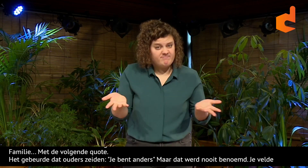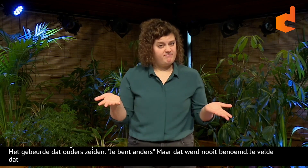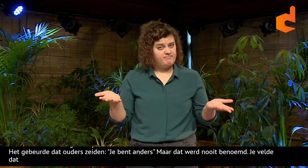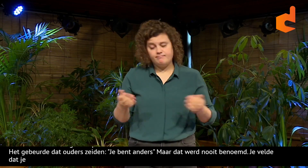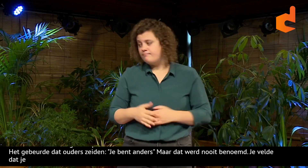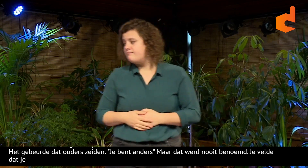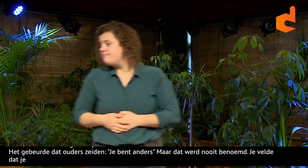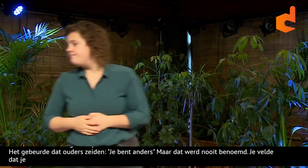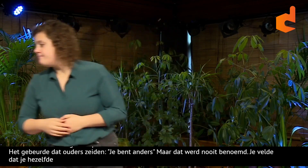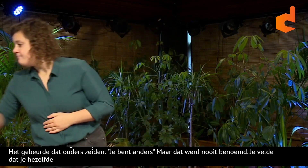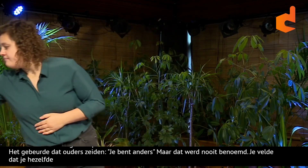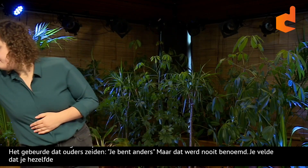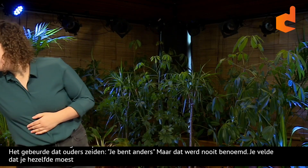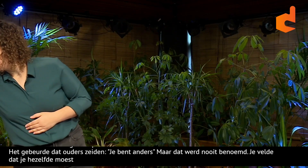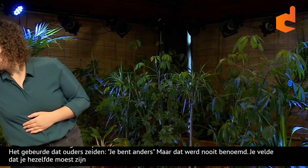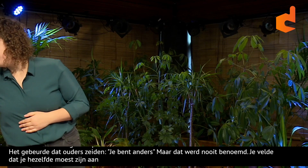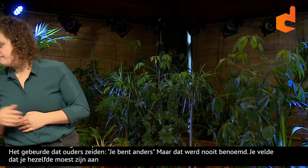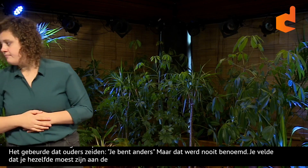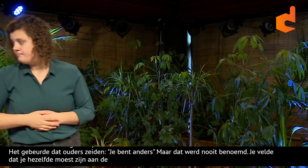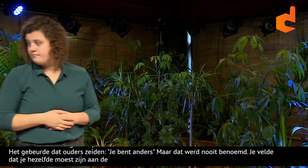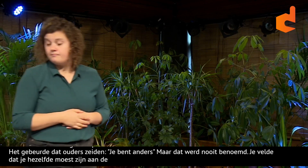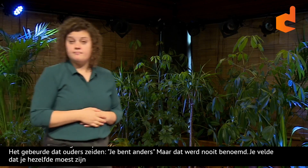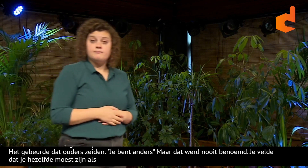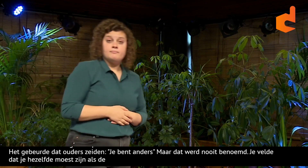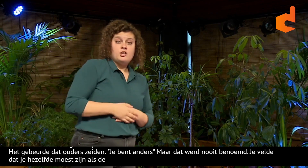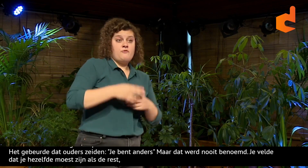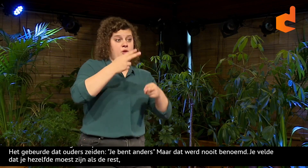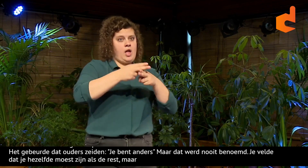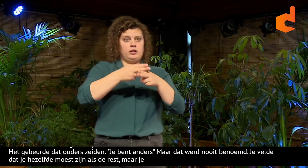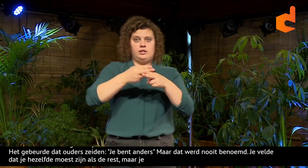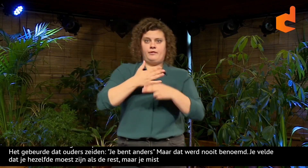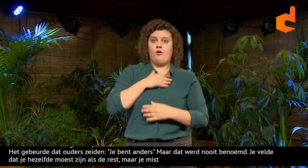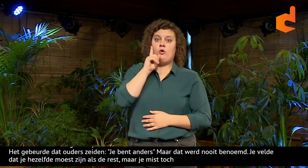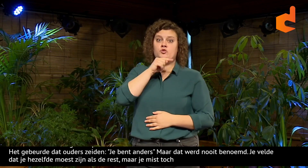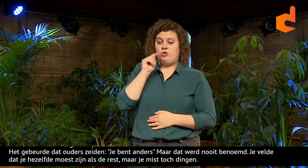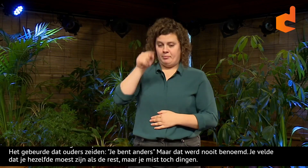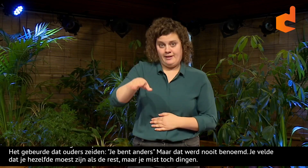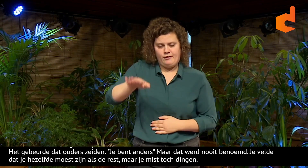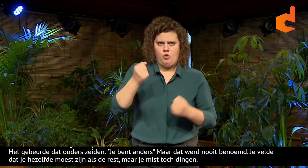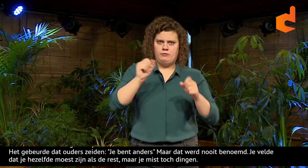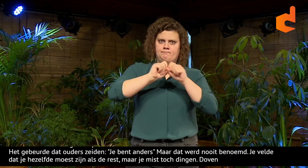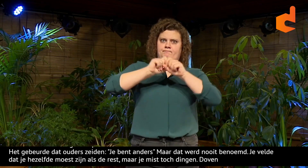Deze quote geeft duidelijk aan dat dove en slechthorend zich hetzelfde moeten voelen, maar klopt dat wel?